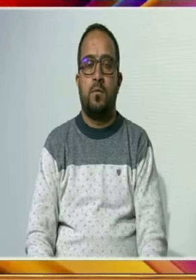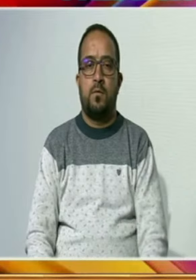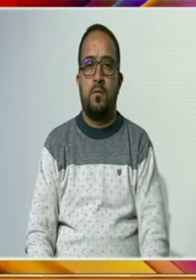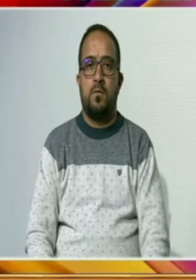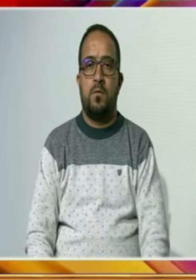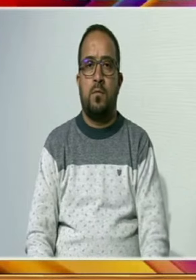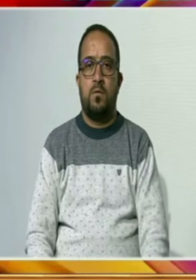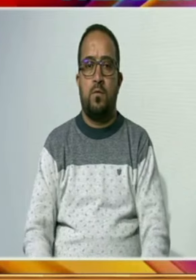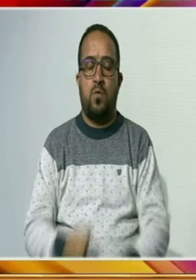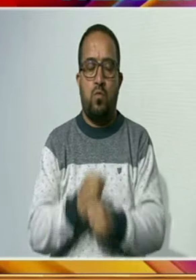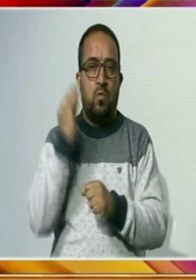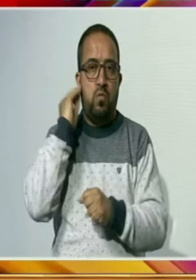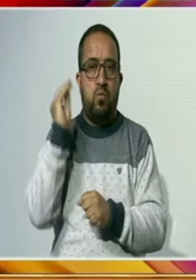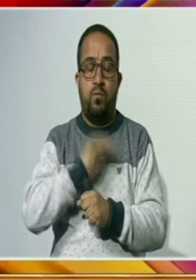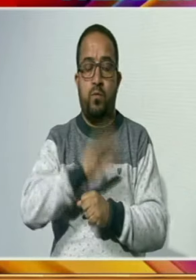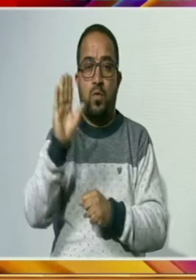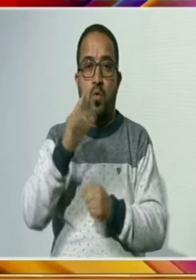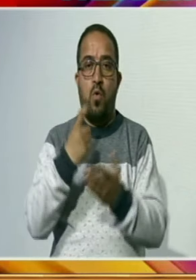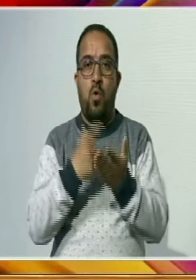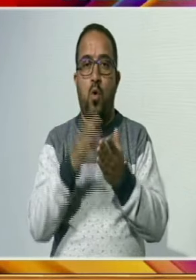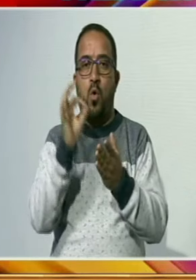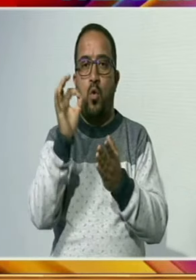یہ حکم جاری کیا گیا ہے